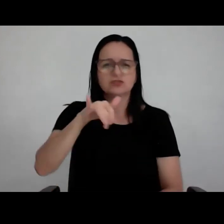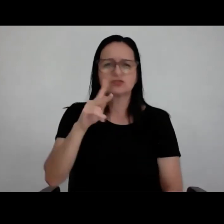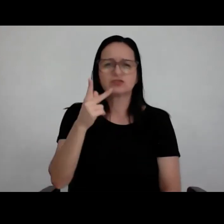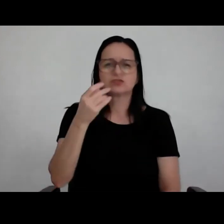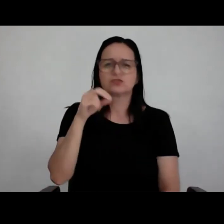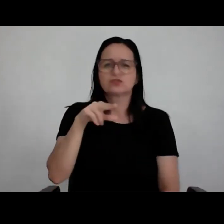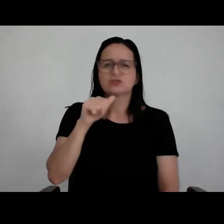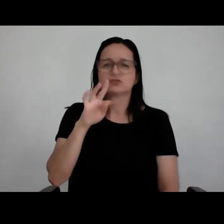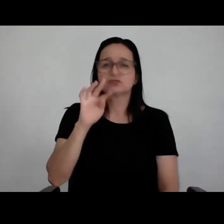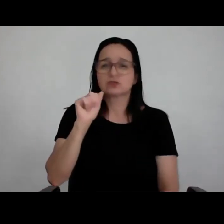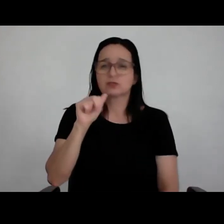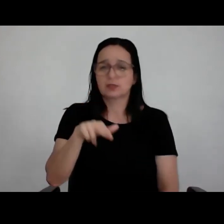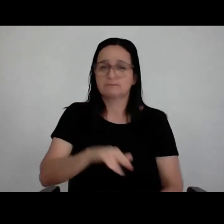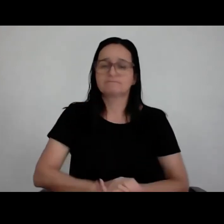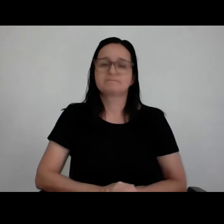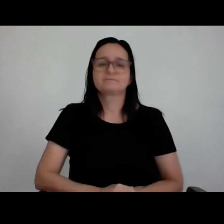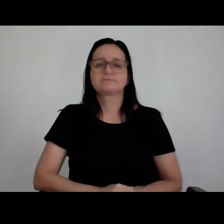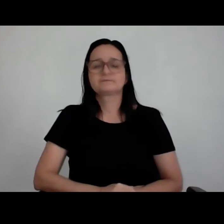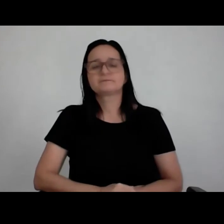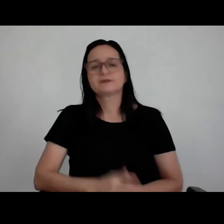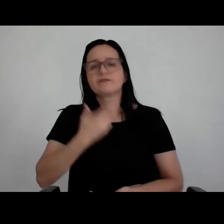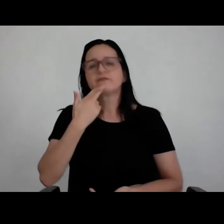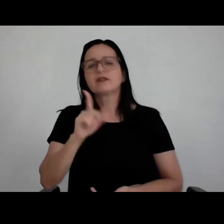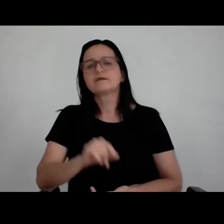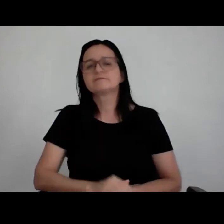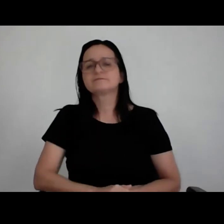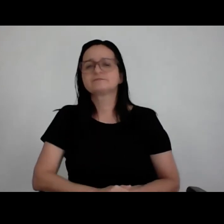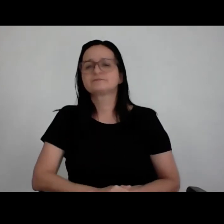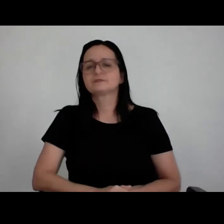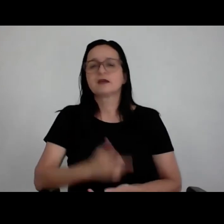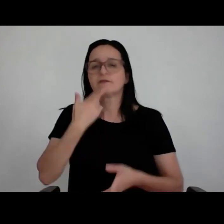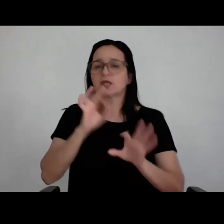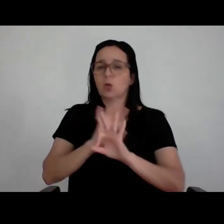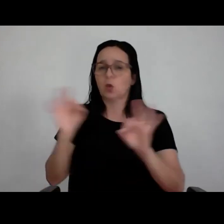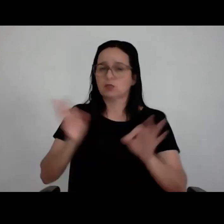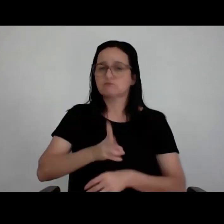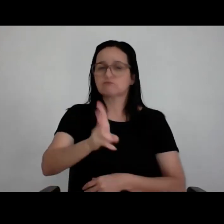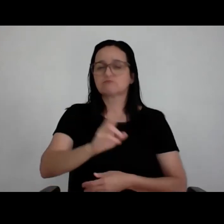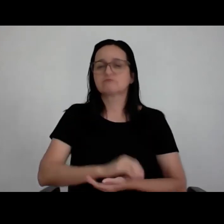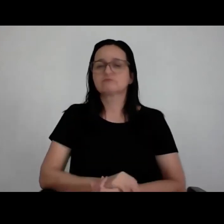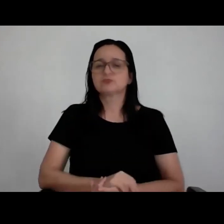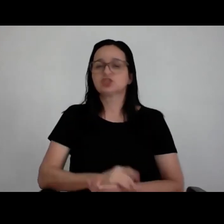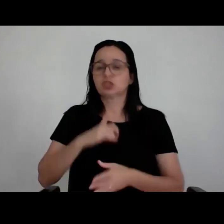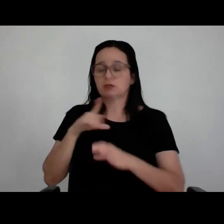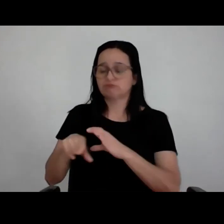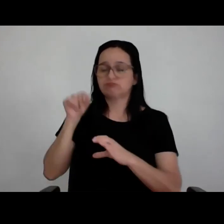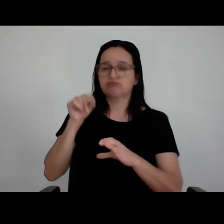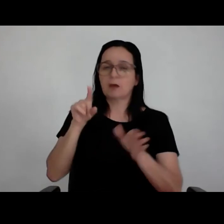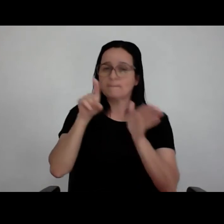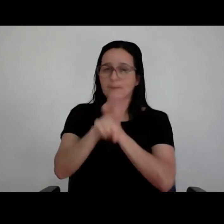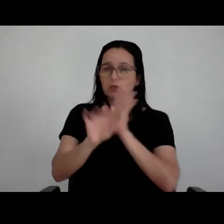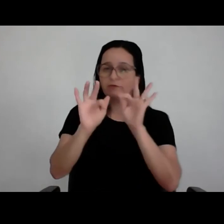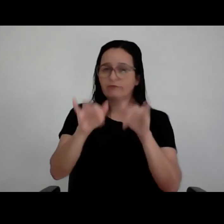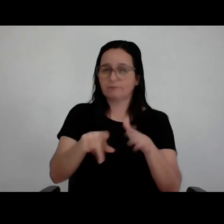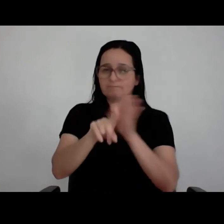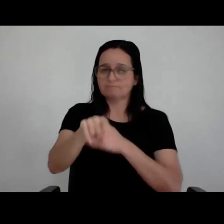esse... Diga. Falei que está ótimo, estou aqui, já estou separando minhas perguntas aqui, no final a gente responde, está bom?